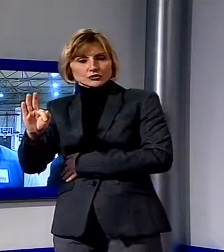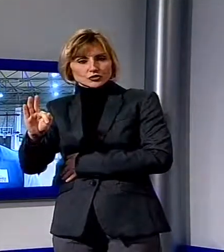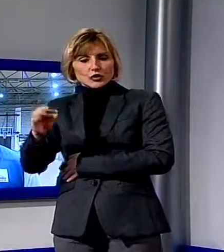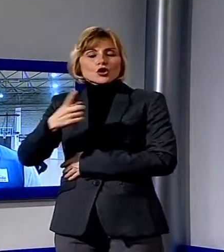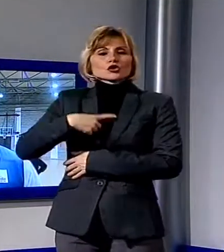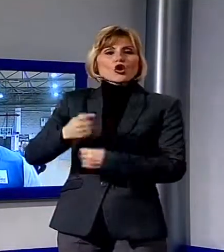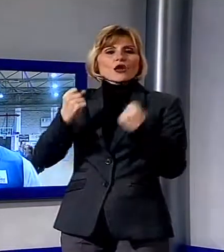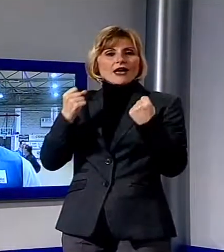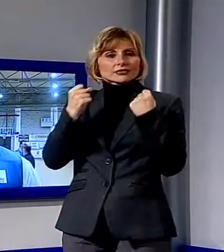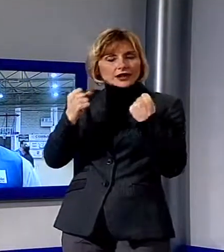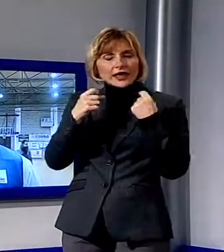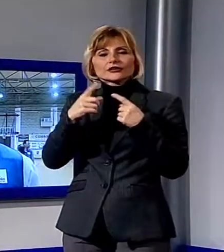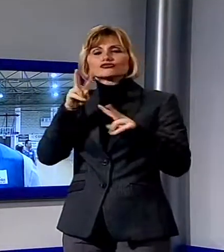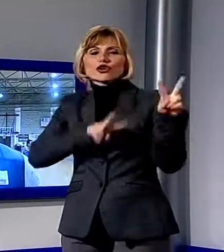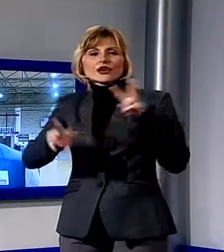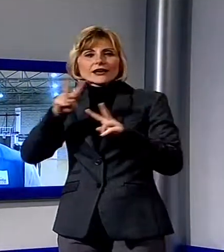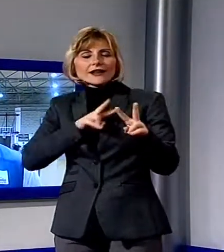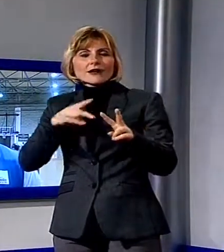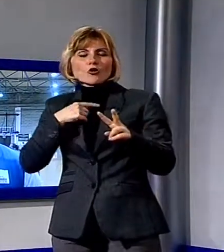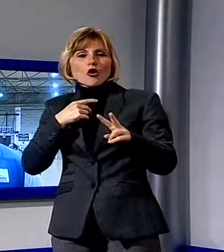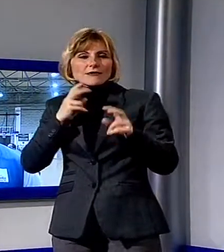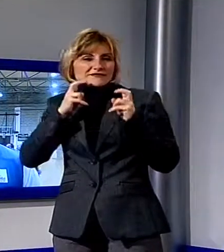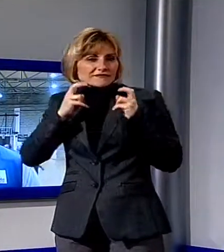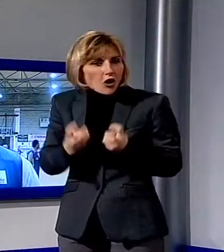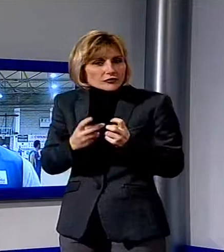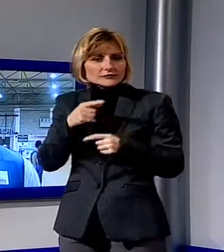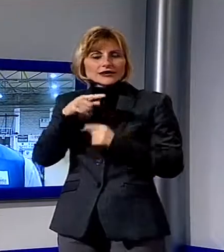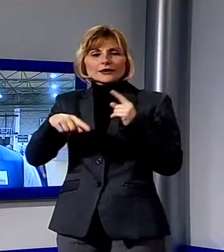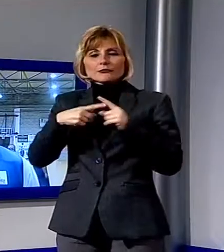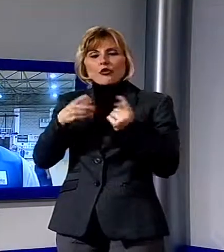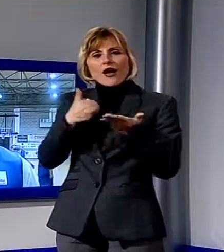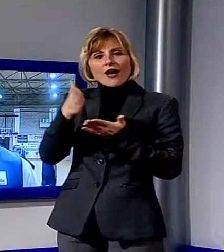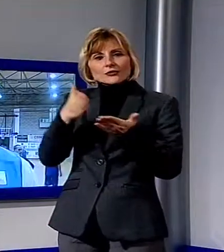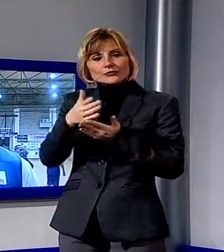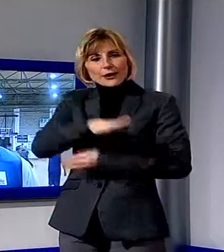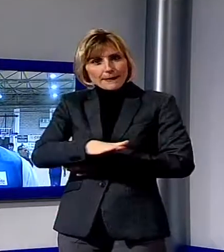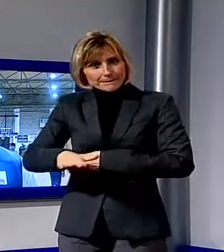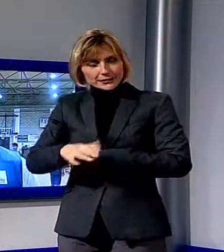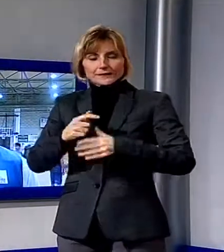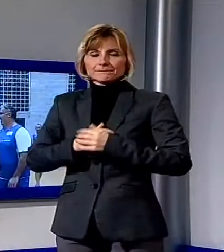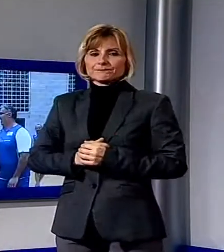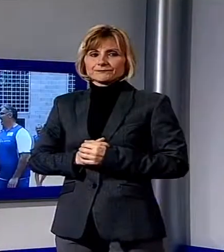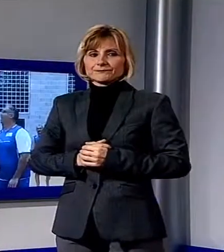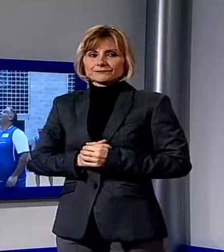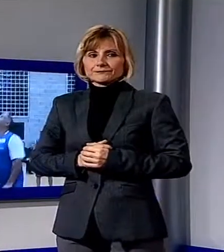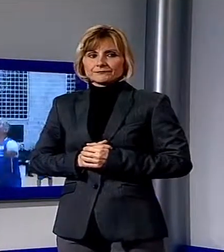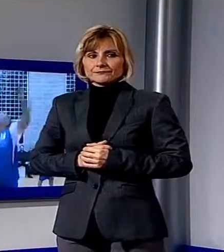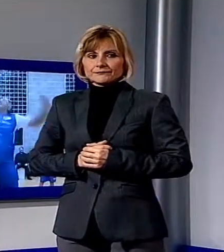cercheremo di metterci la faccia del nostro per dare un'aiuto appunto a questi bambini. La palla a due l'ha